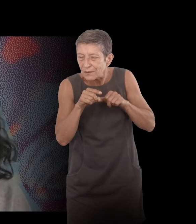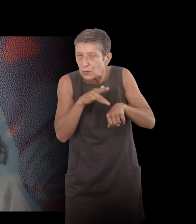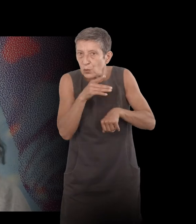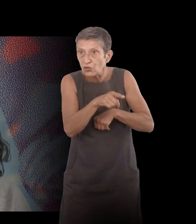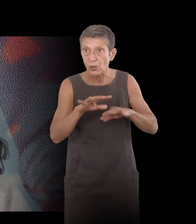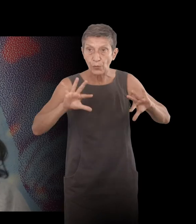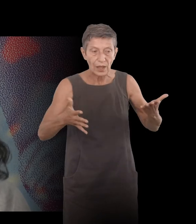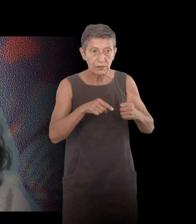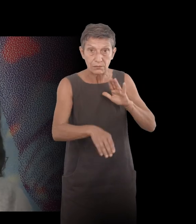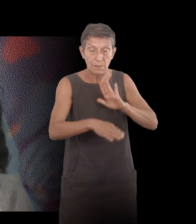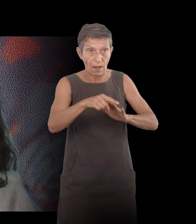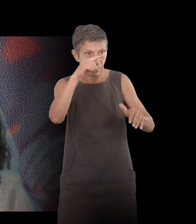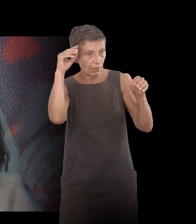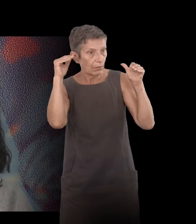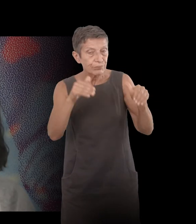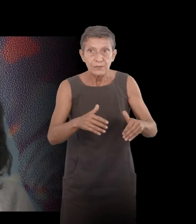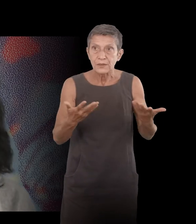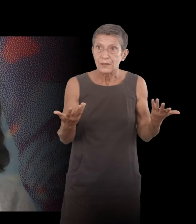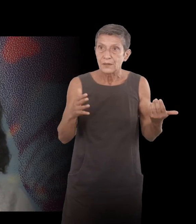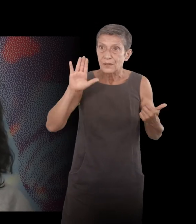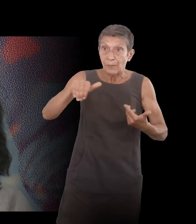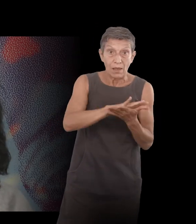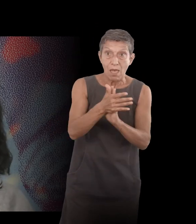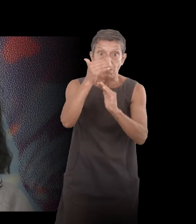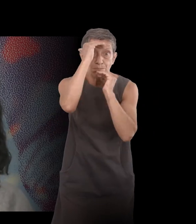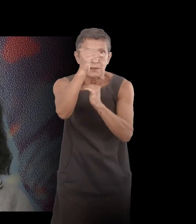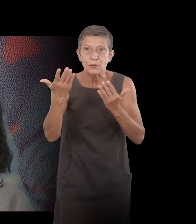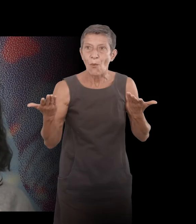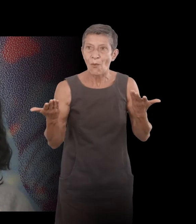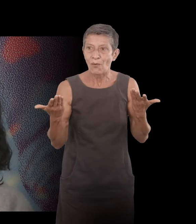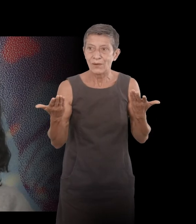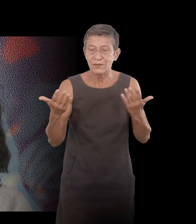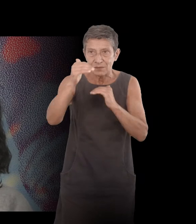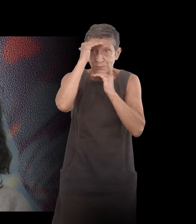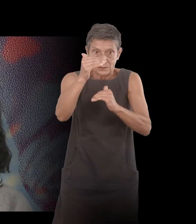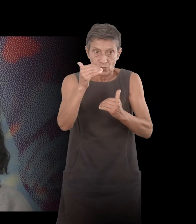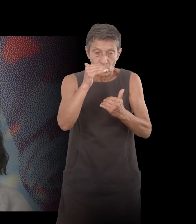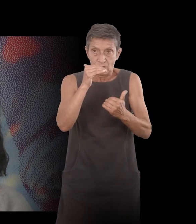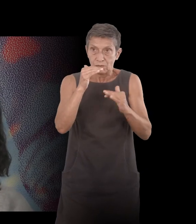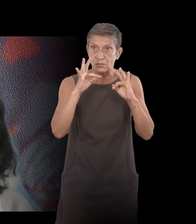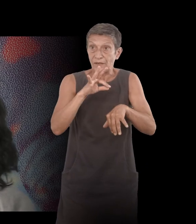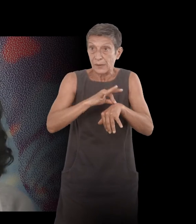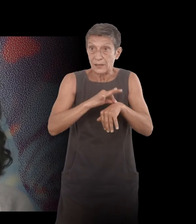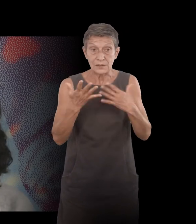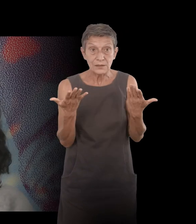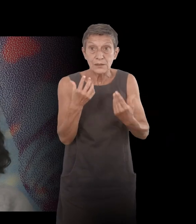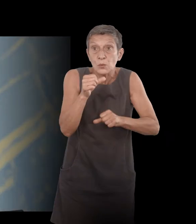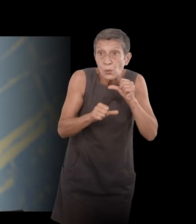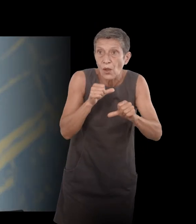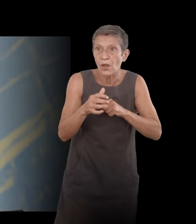de... Je crois même que vous parlez de passion pour sa propre pathologie et pour la douleur, bien sûr.'est étymologique